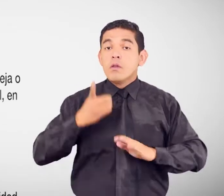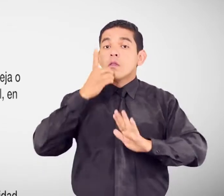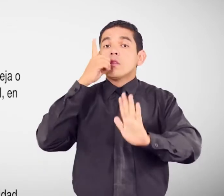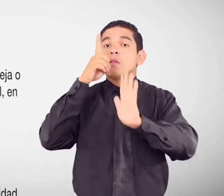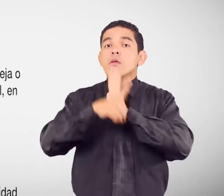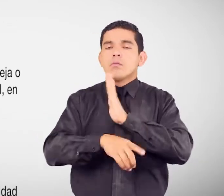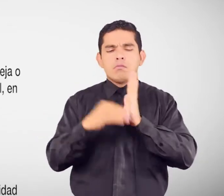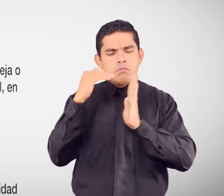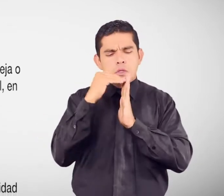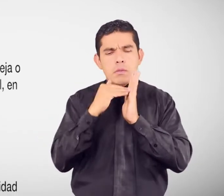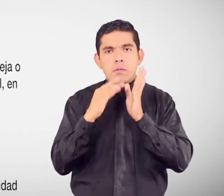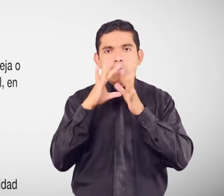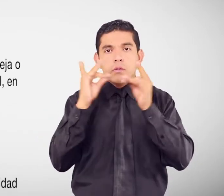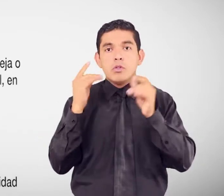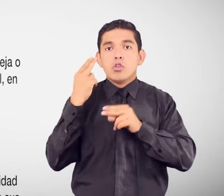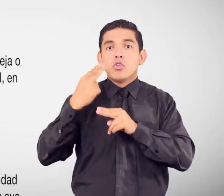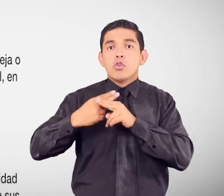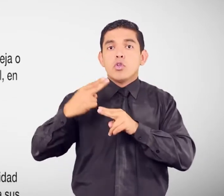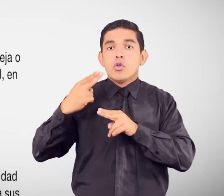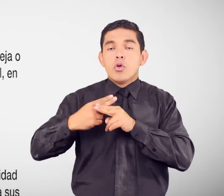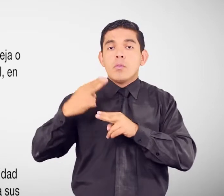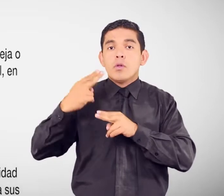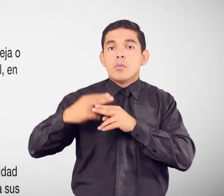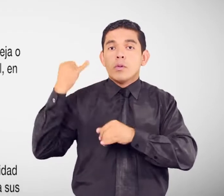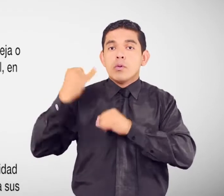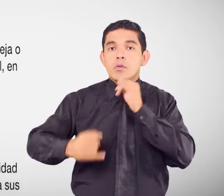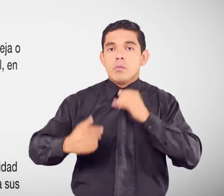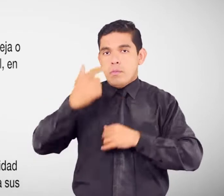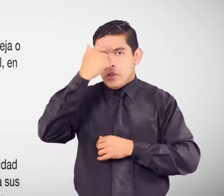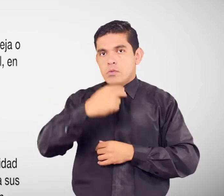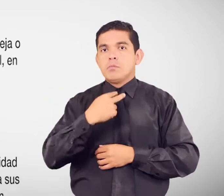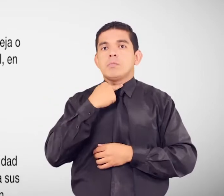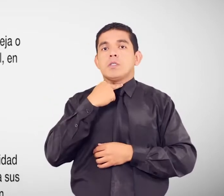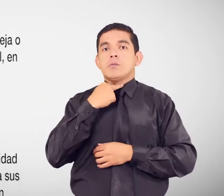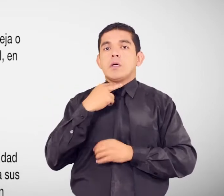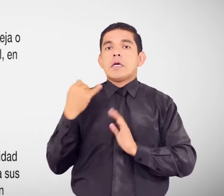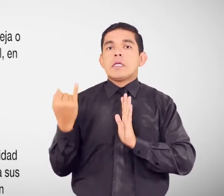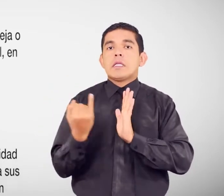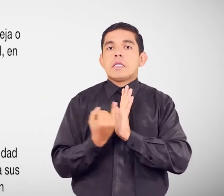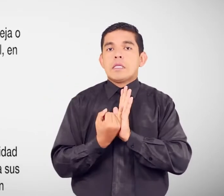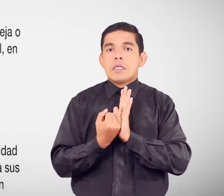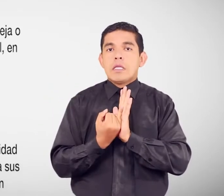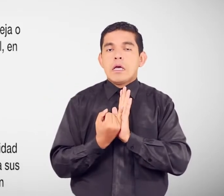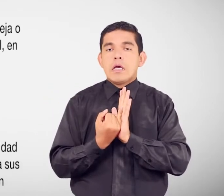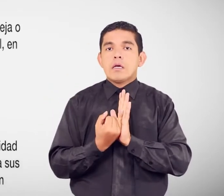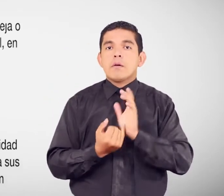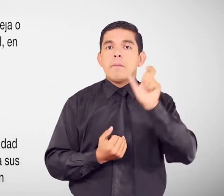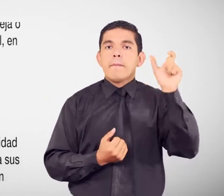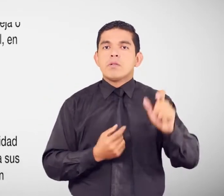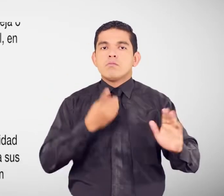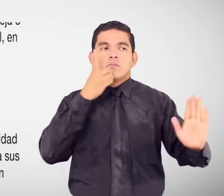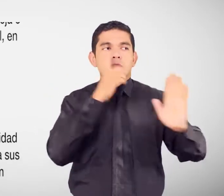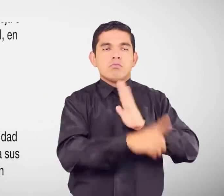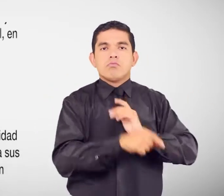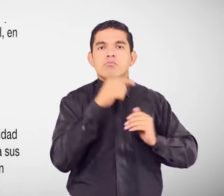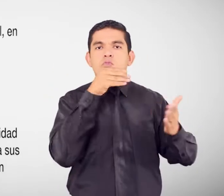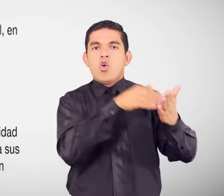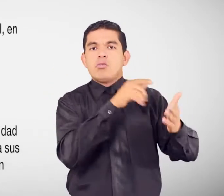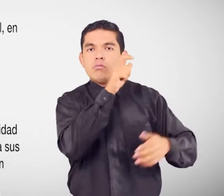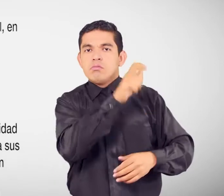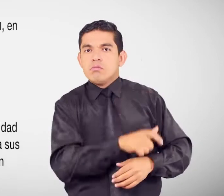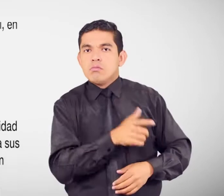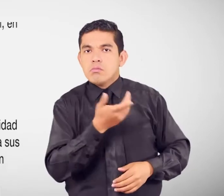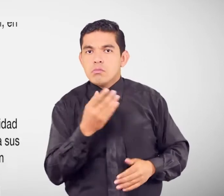debe contener Nombres y apellidos del afectado Identificación del o la persona denunciada Con la